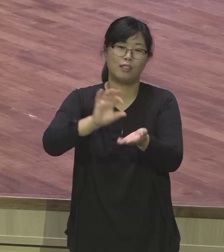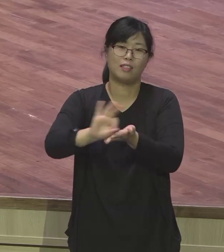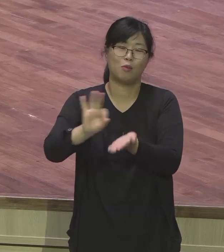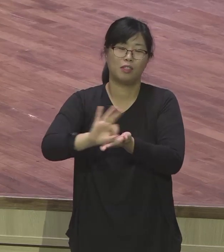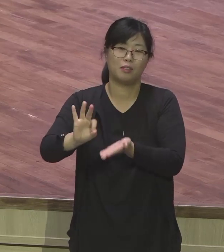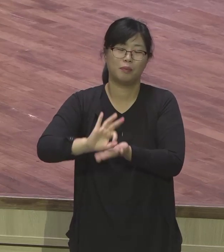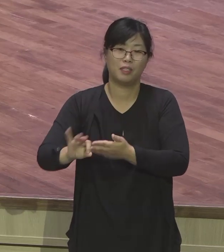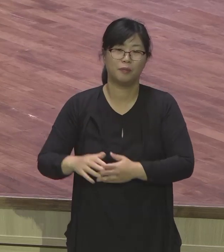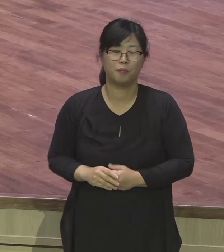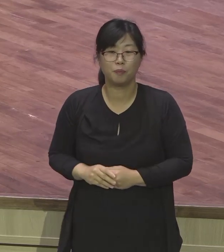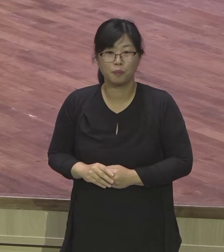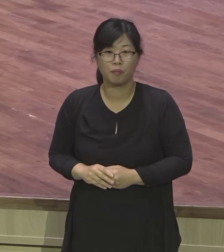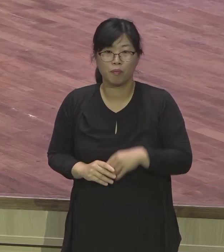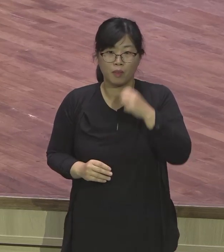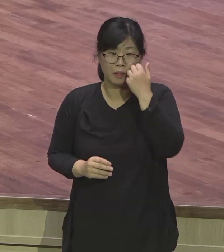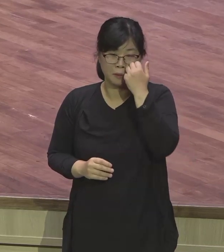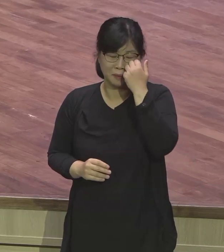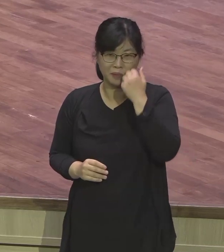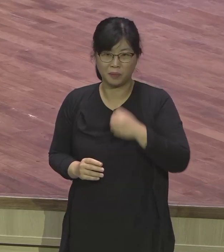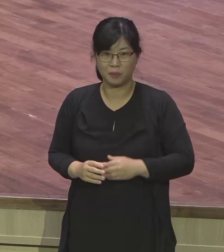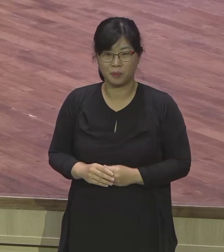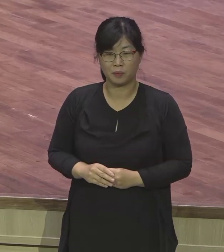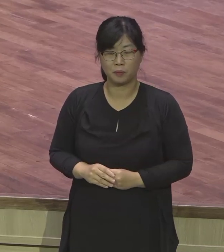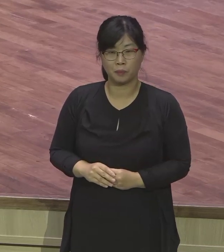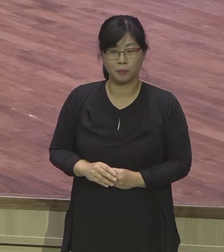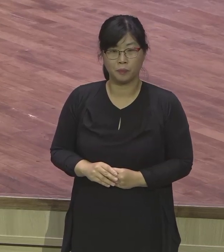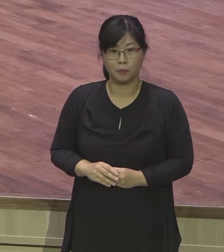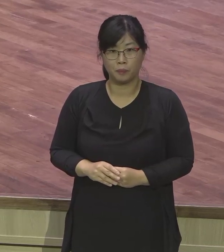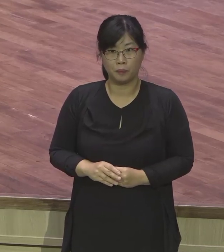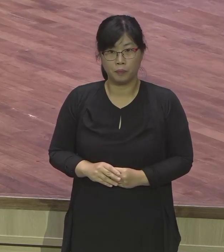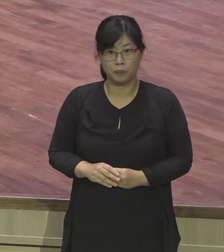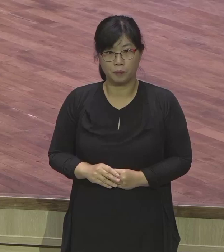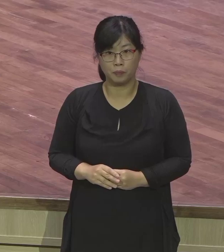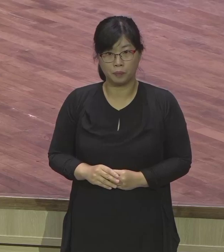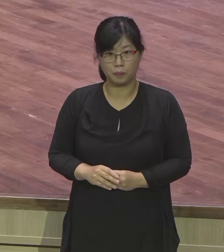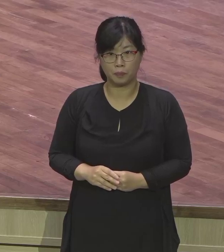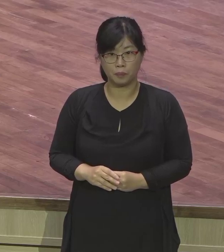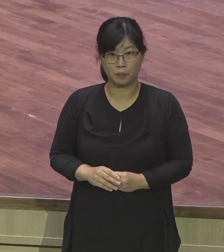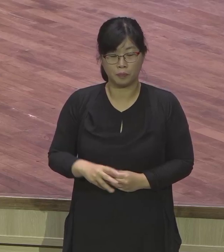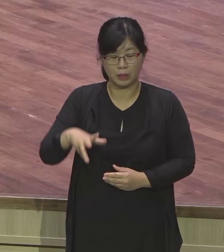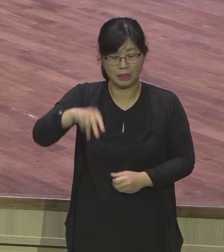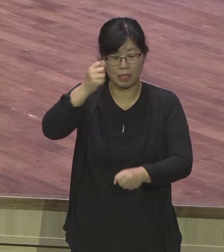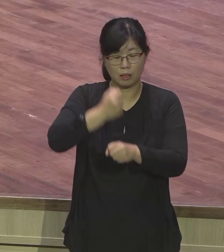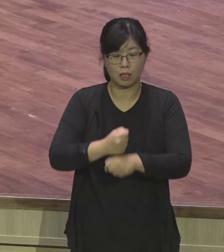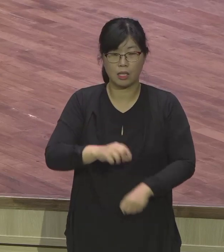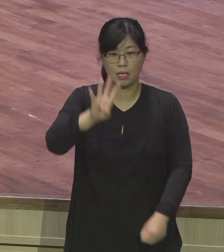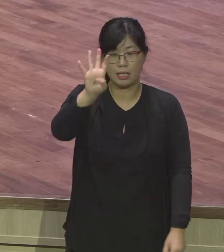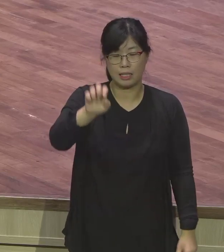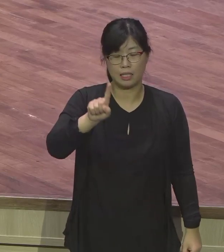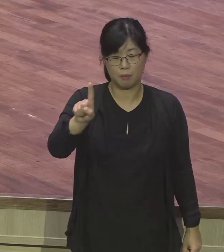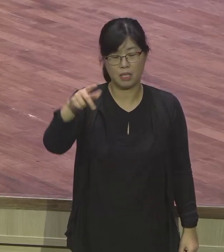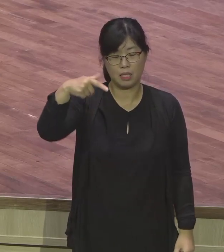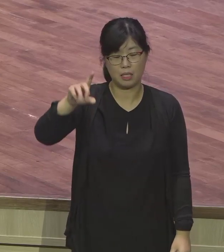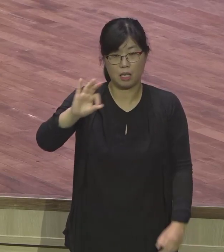만나서 꿈을 해석해 주는 과정에도 그대로 드러나요. 장세기 41장 15절의 심결에 오면 바로가